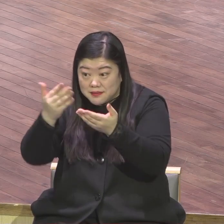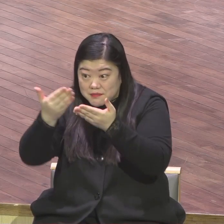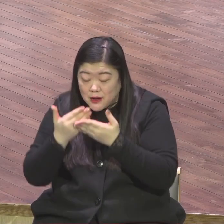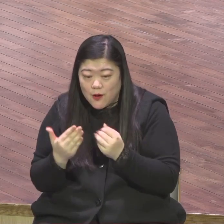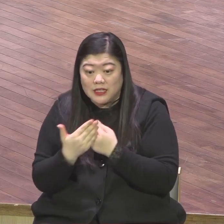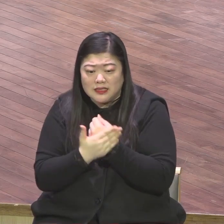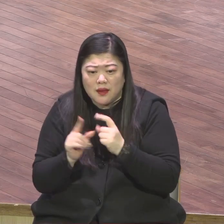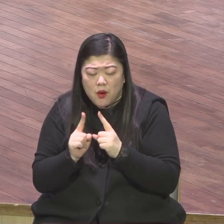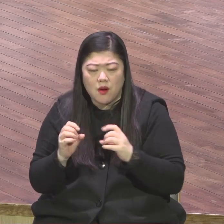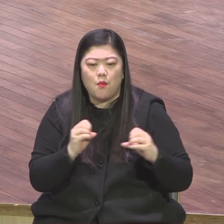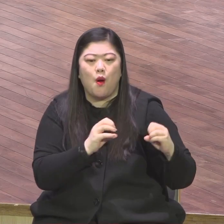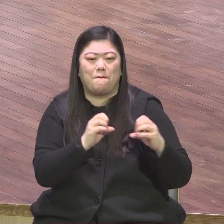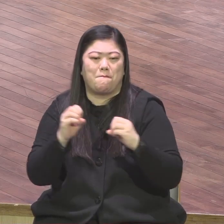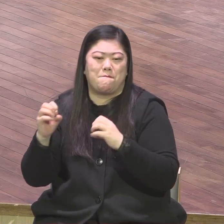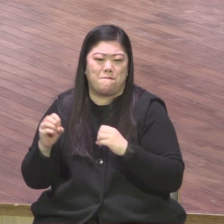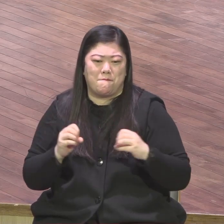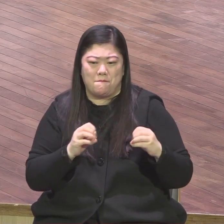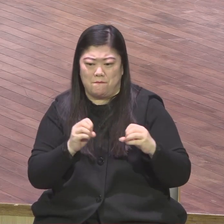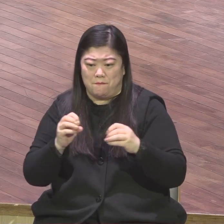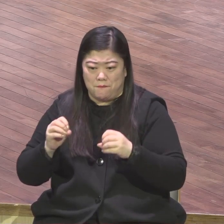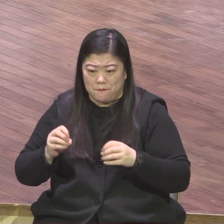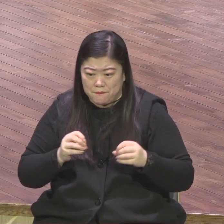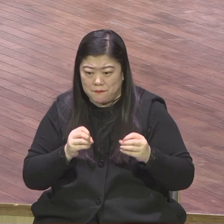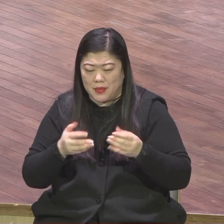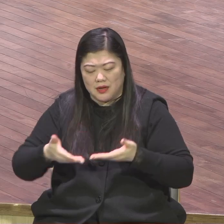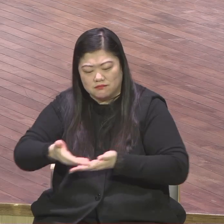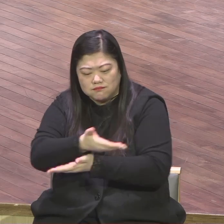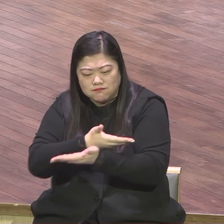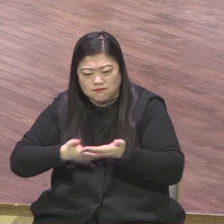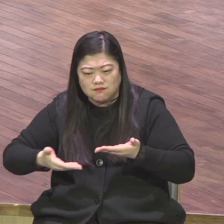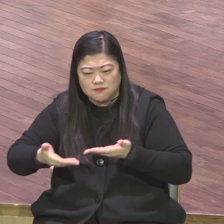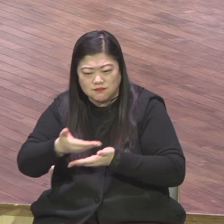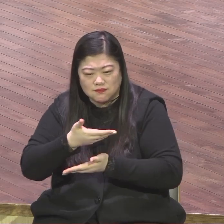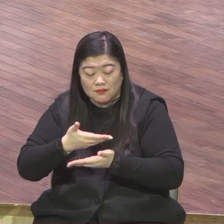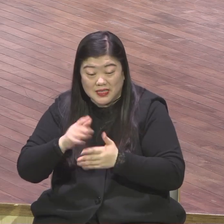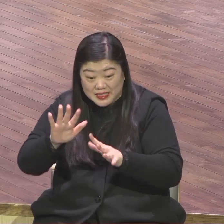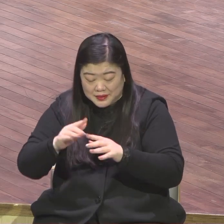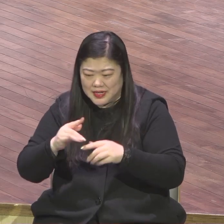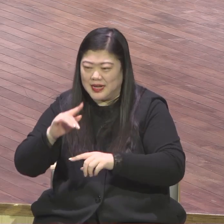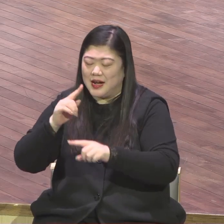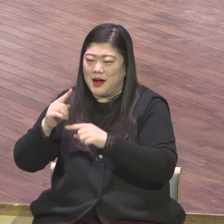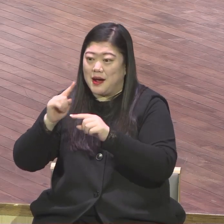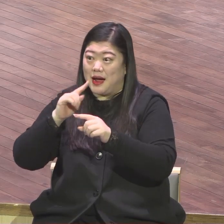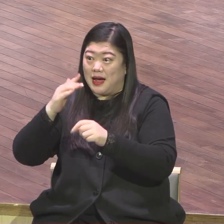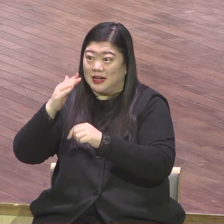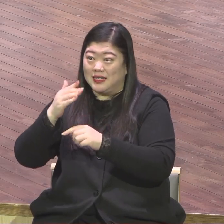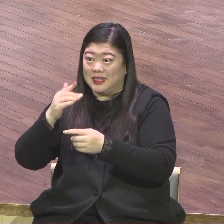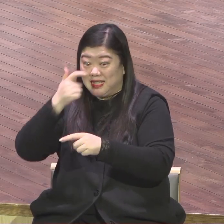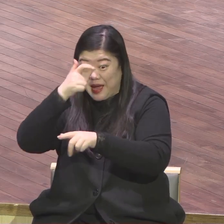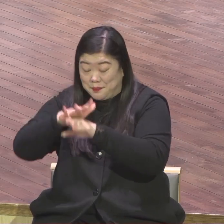포럼이 굉장히 중요하거든요 포럼을 한번 다 드러납니다 말씀포럼 남편 형보는 포럼 하지 말고